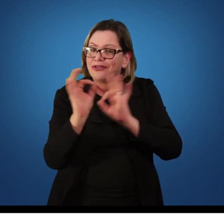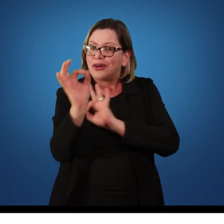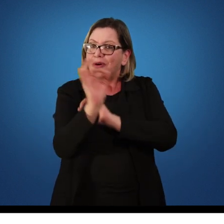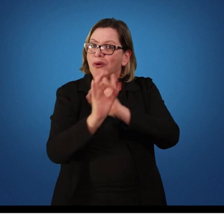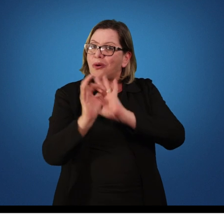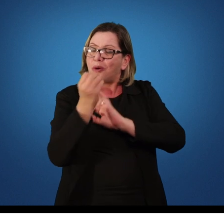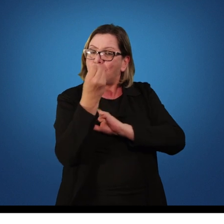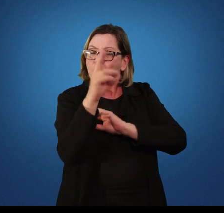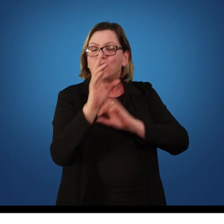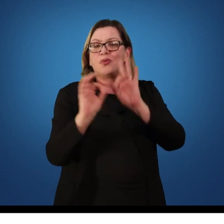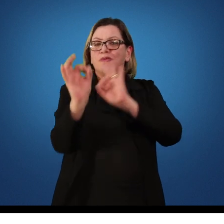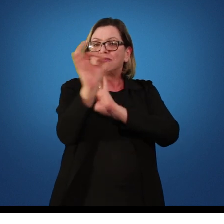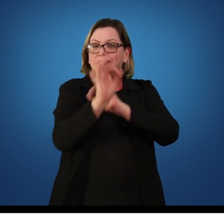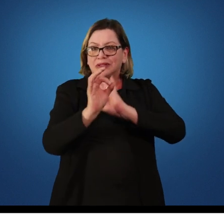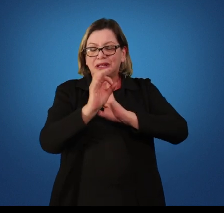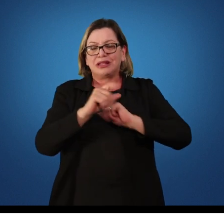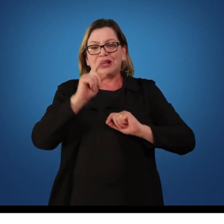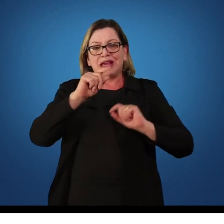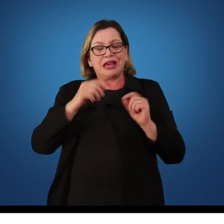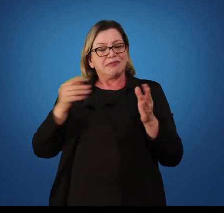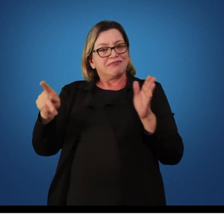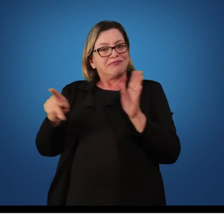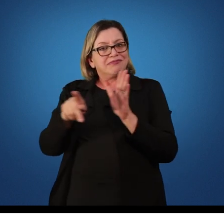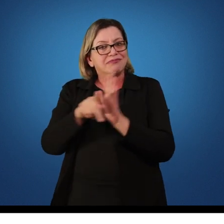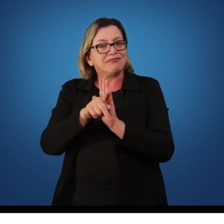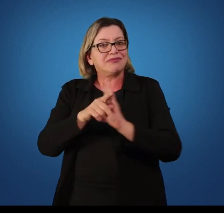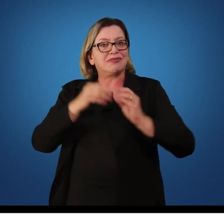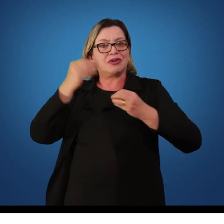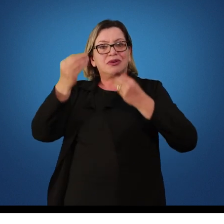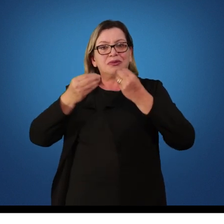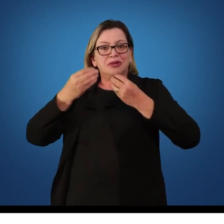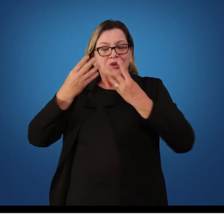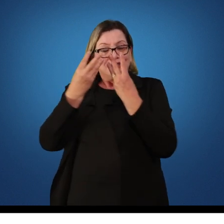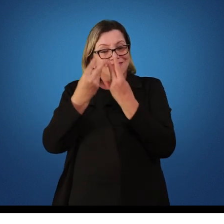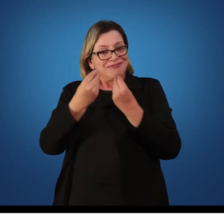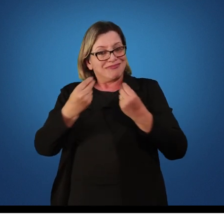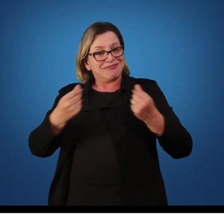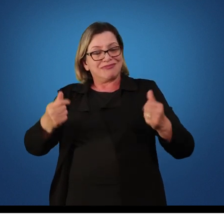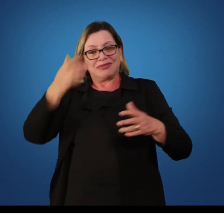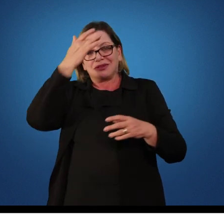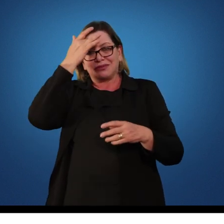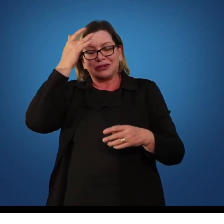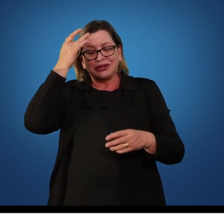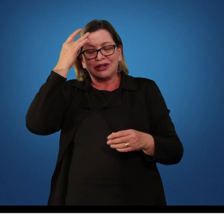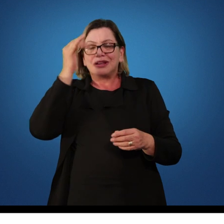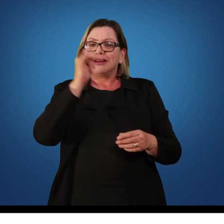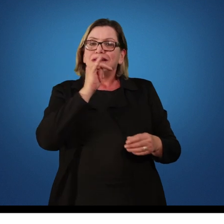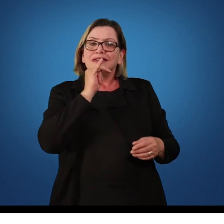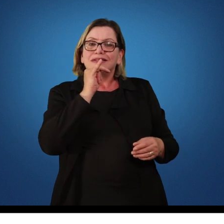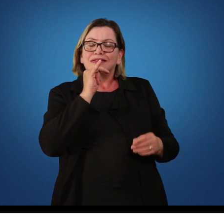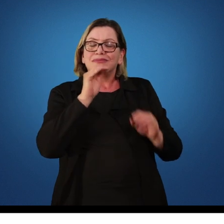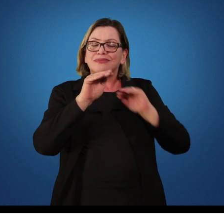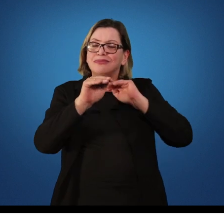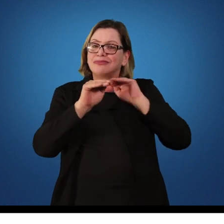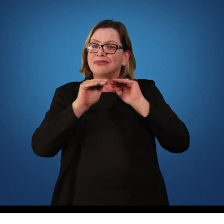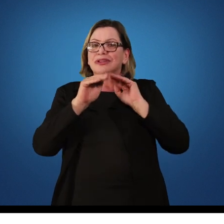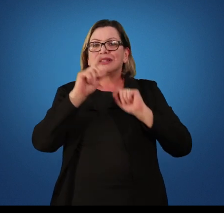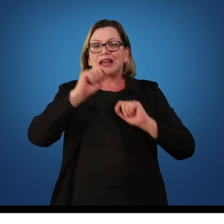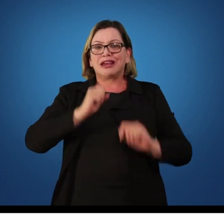Movimentos são reconhecidamente partes de habilidades. Um exemplo de movimento é você elevar o braço,